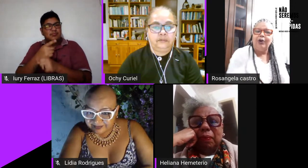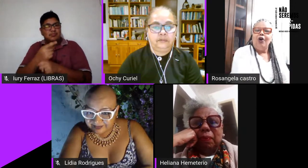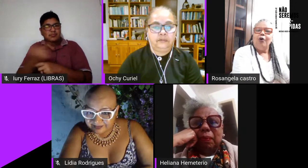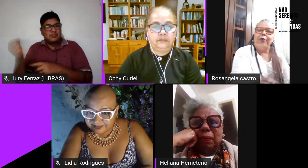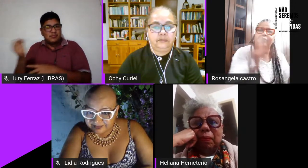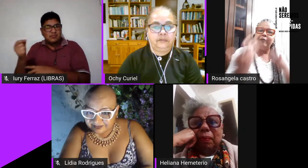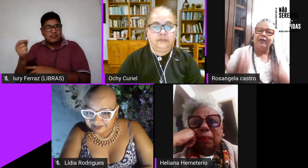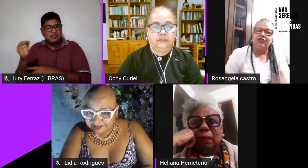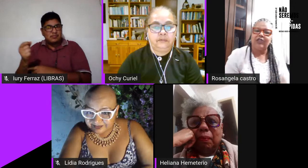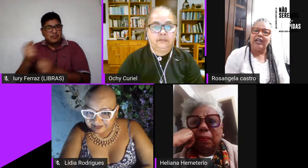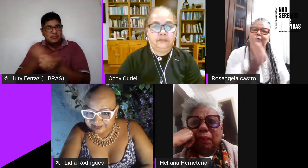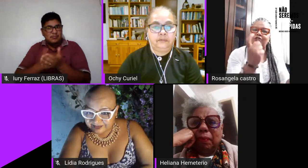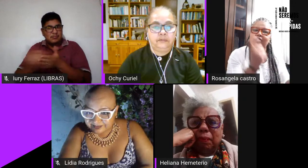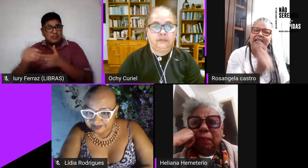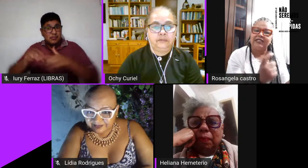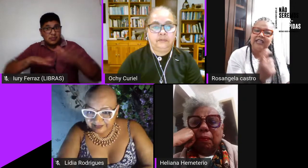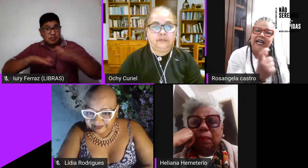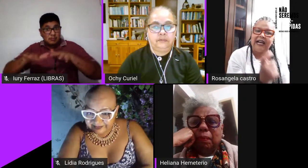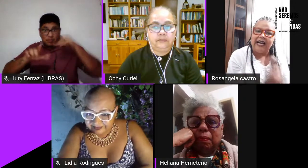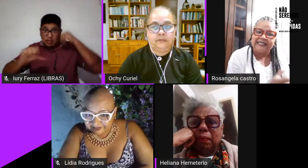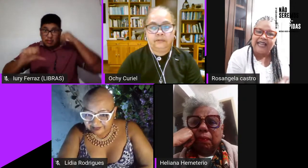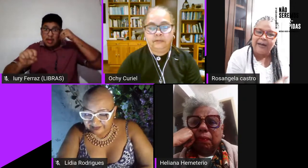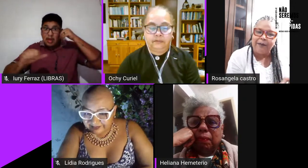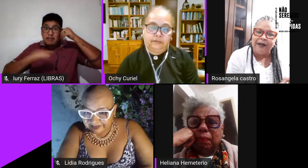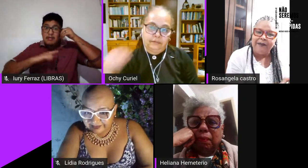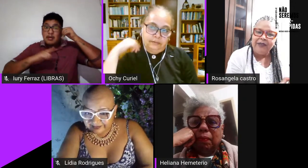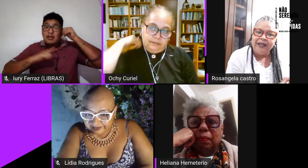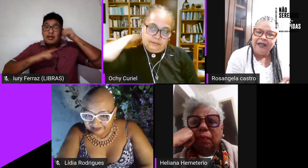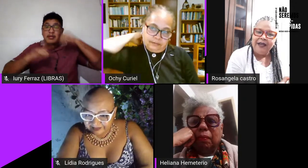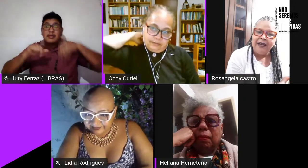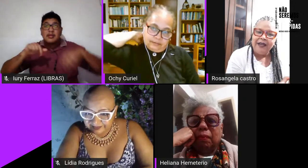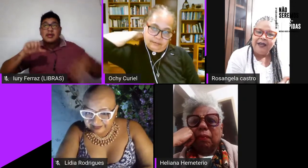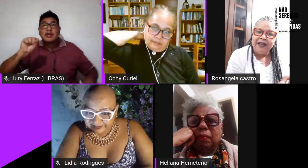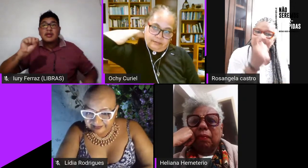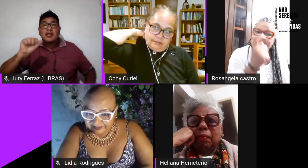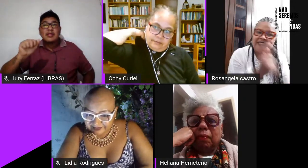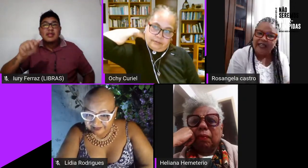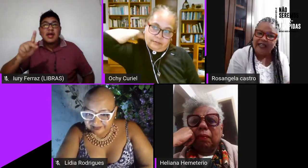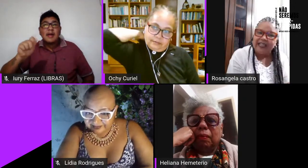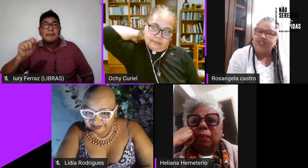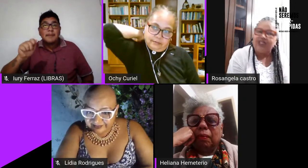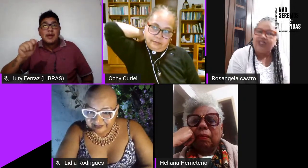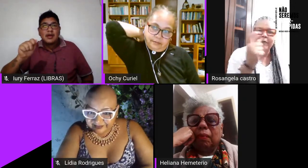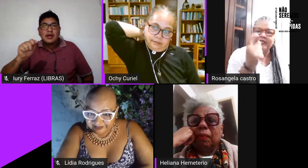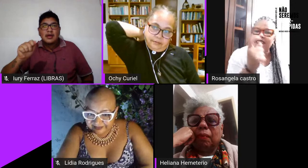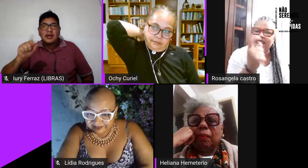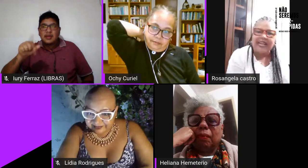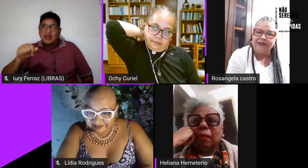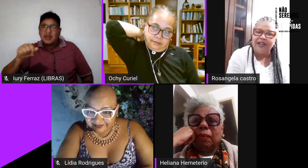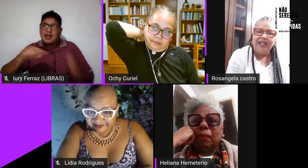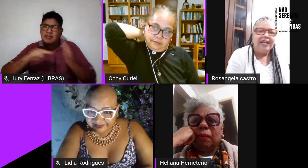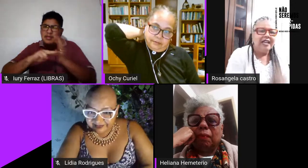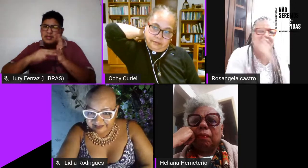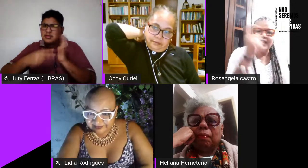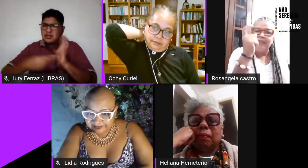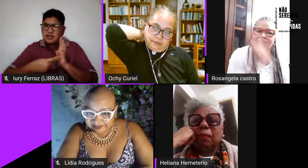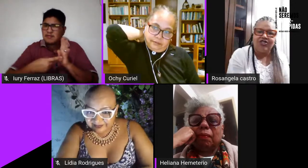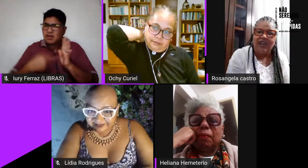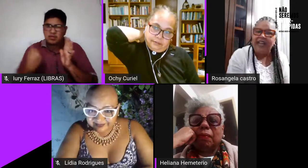2000 o movimento de lésbicas traz a sapa que era pra dizer que a gente não precisava